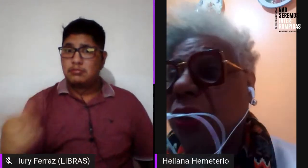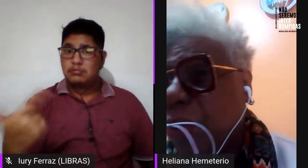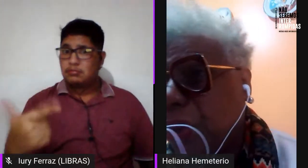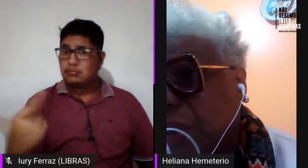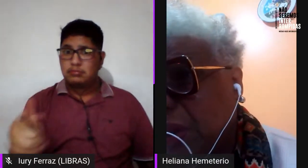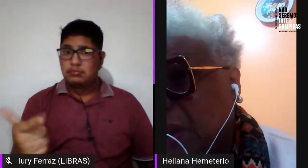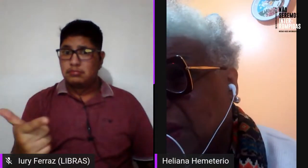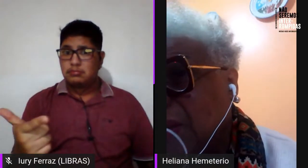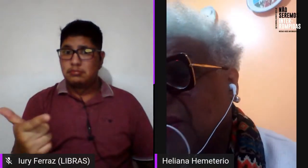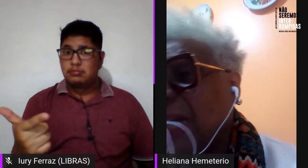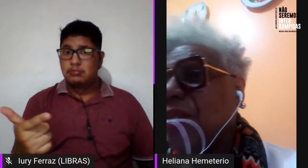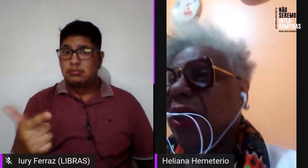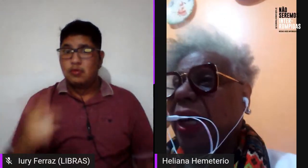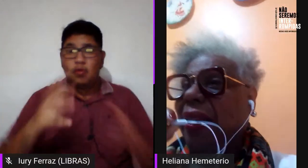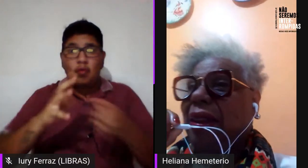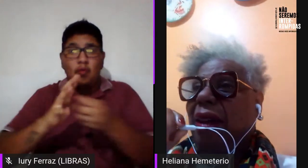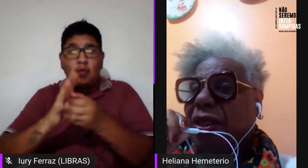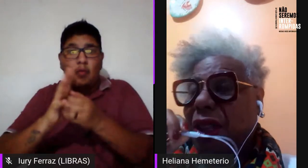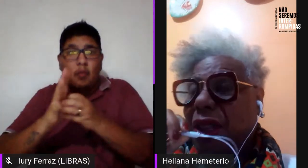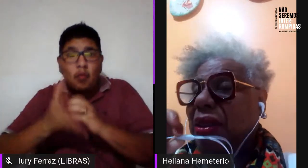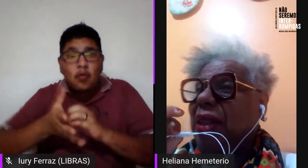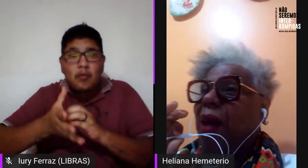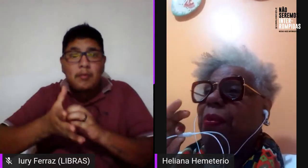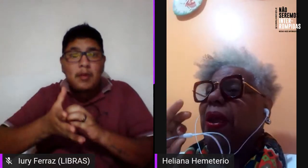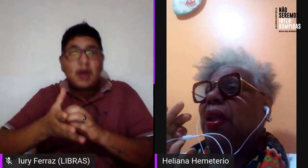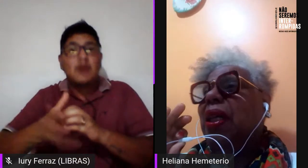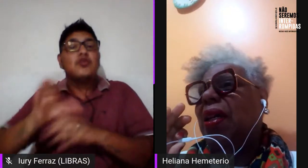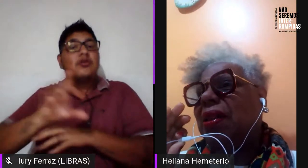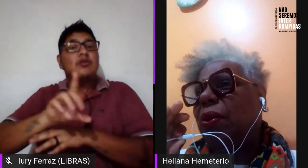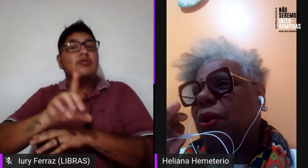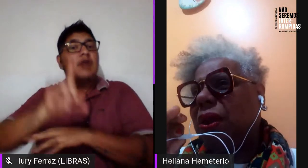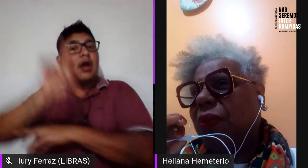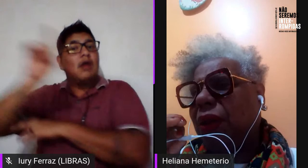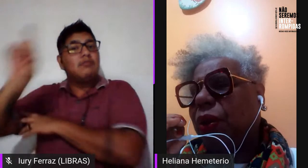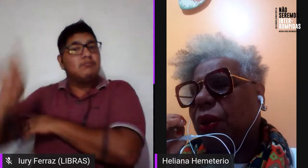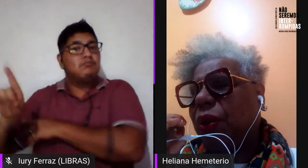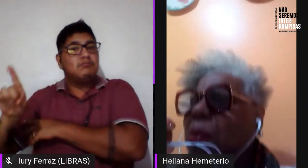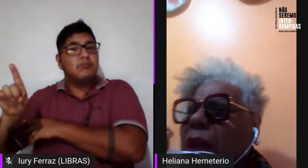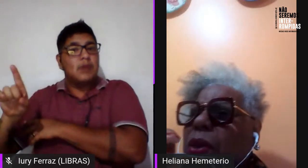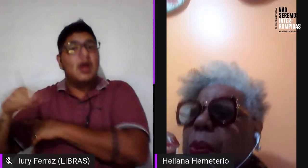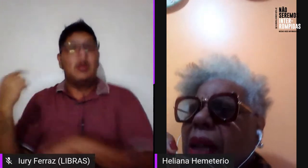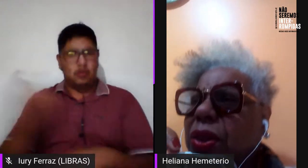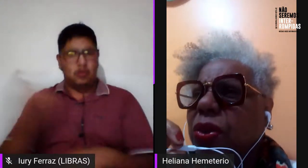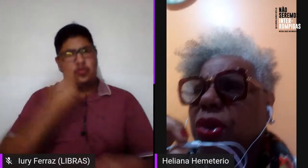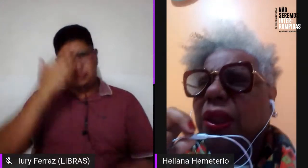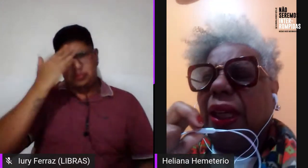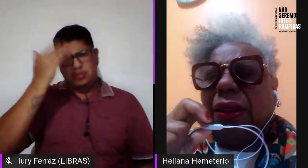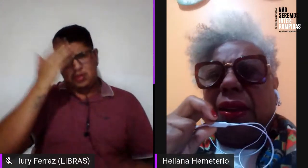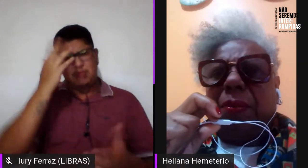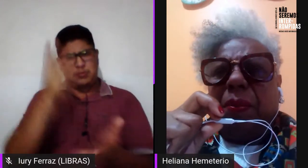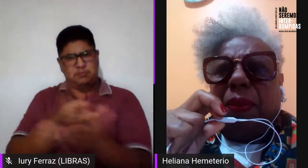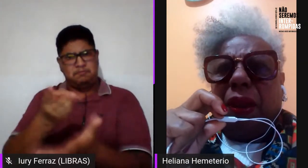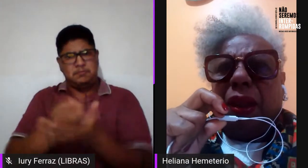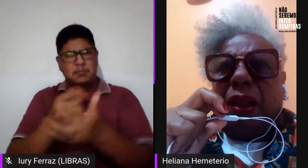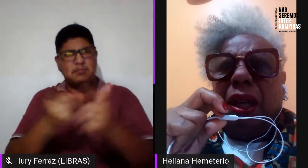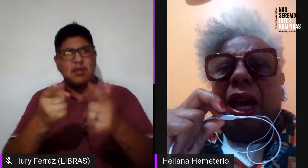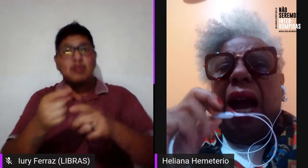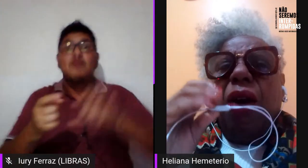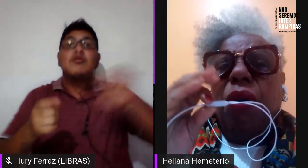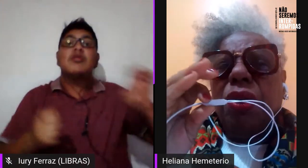partidos da direita, a gente sabe que eles são conservadores, mas os partidos de esquerda,